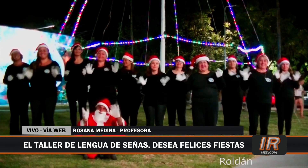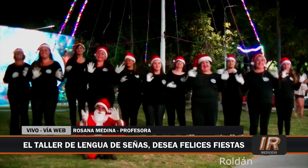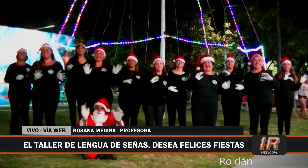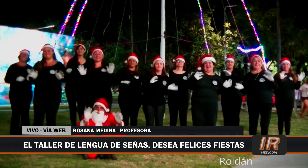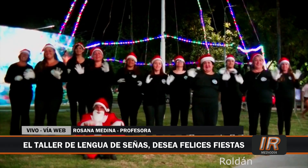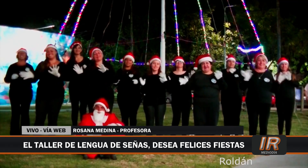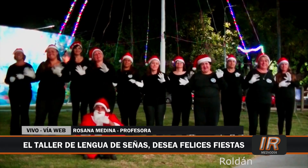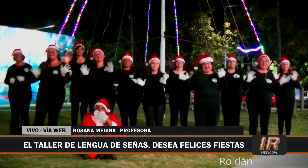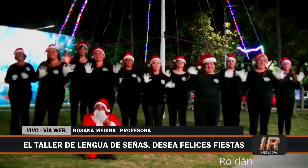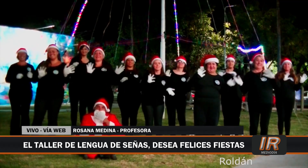tiempos.